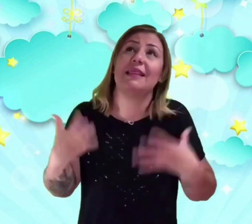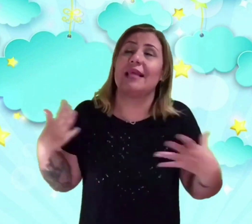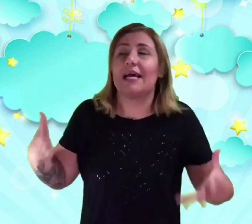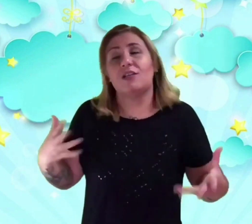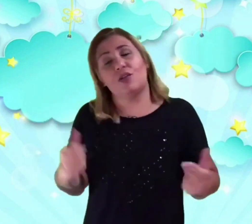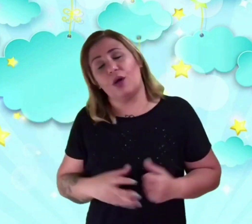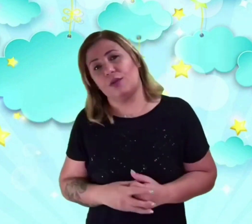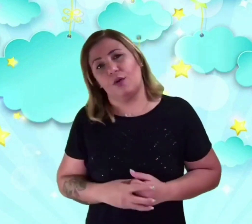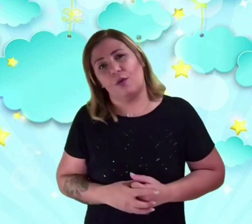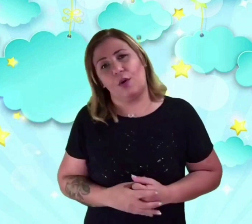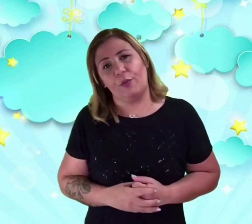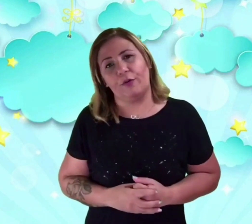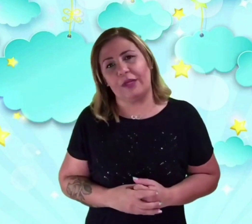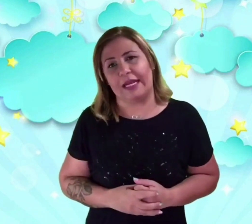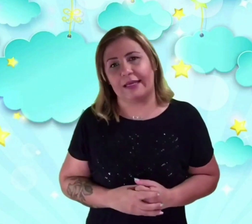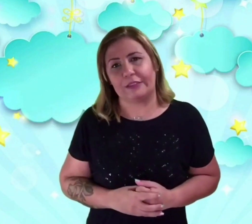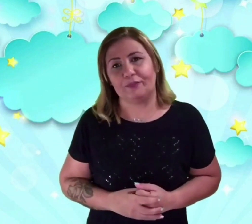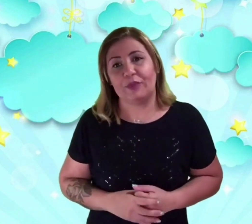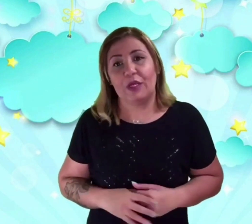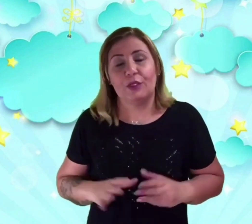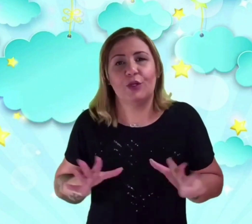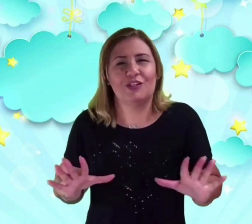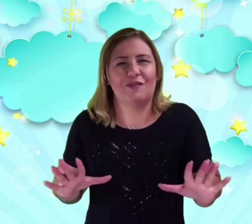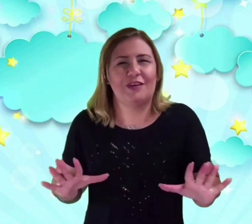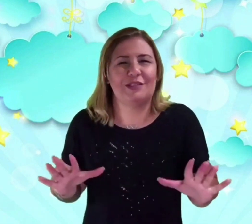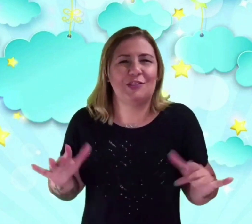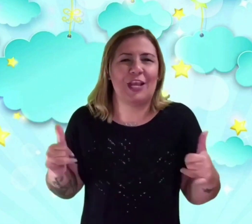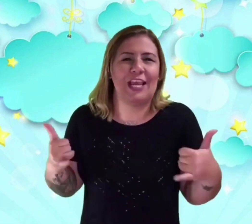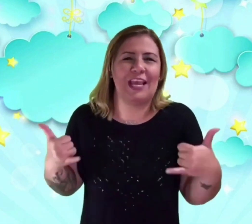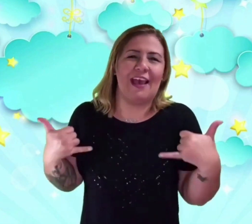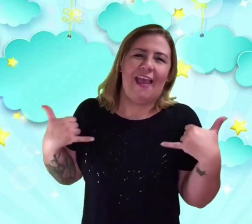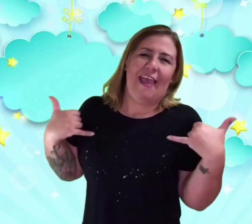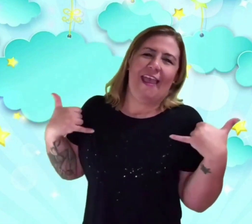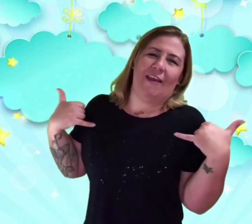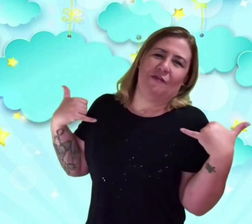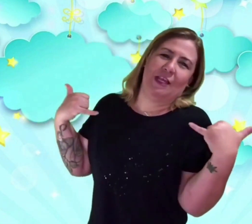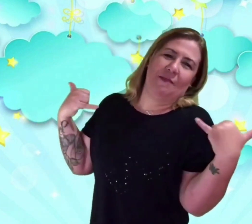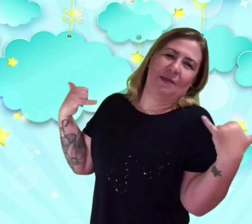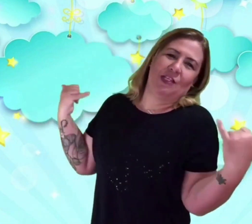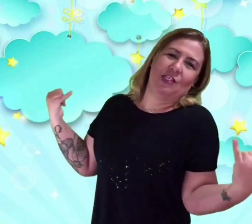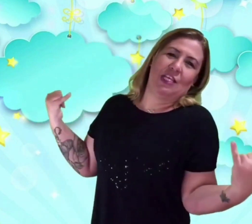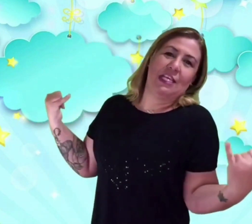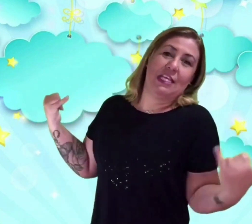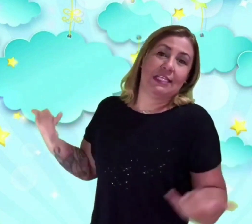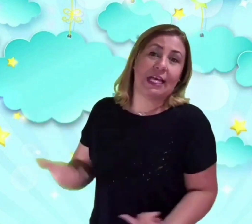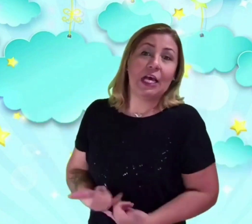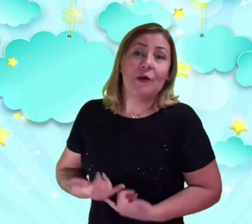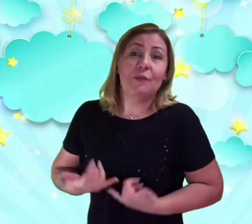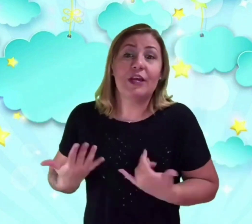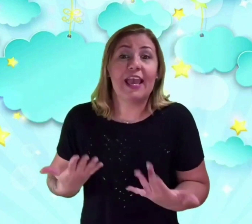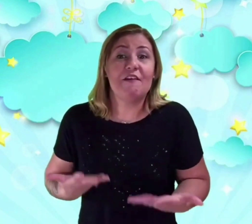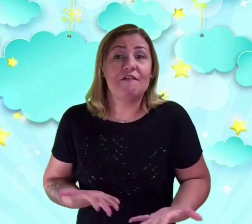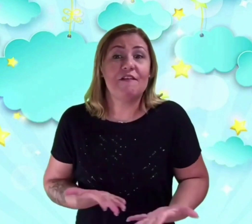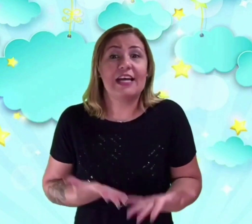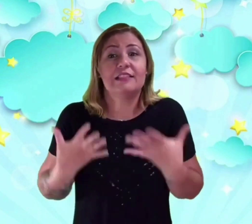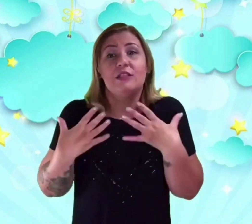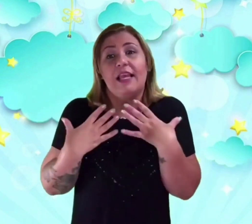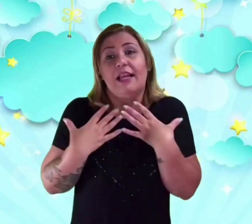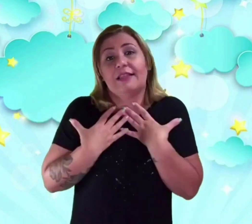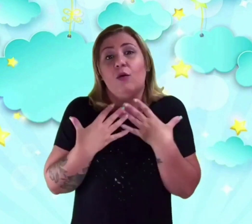metade só do seu corpo iluminado. Durante a fase cheia, ela fica metida, porque é a fase que ela está